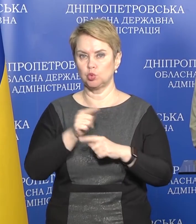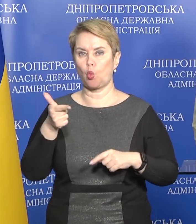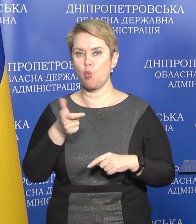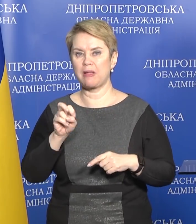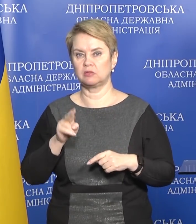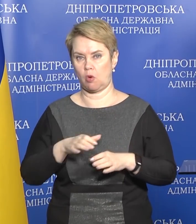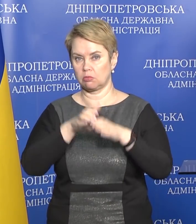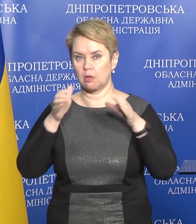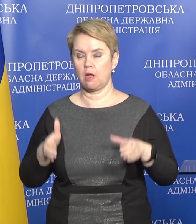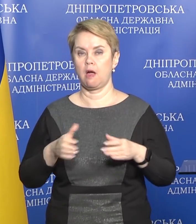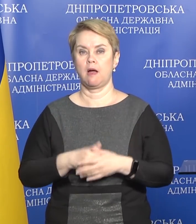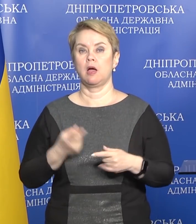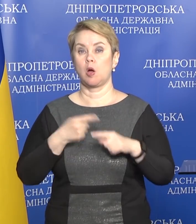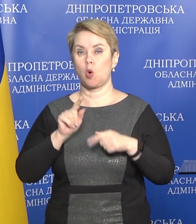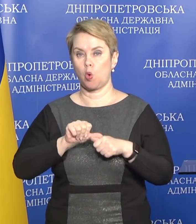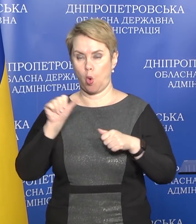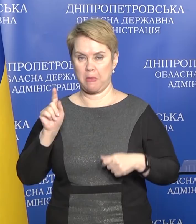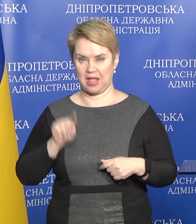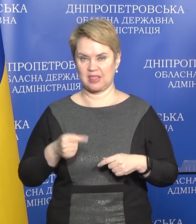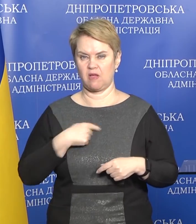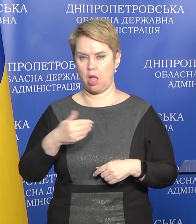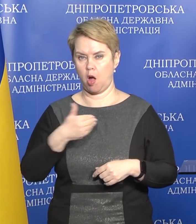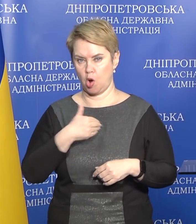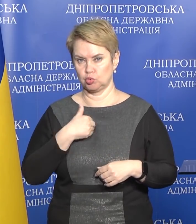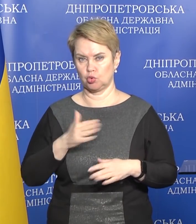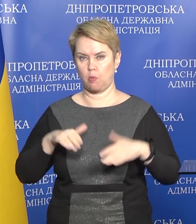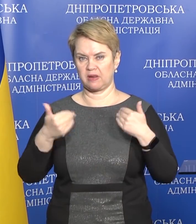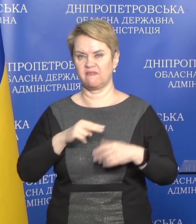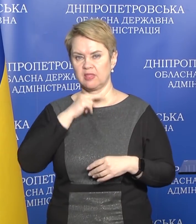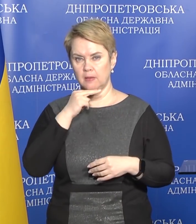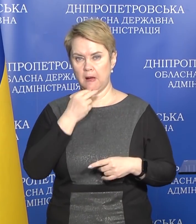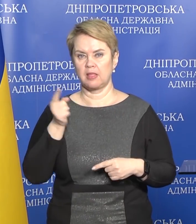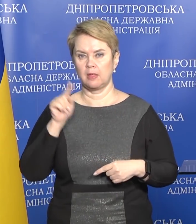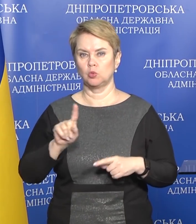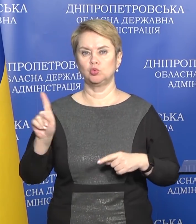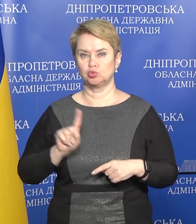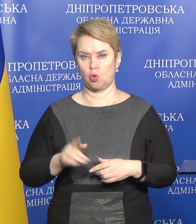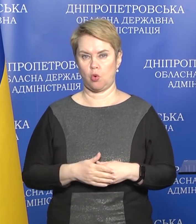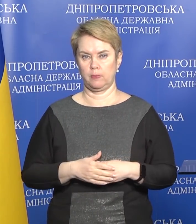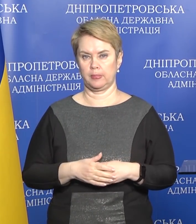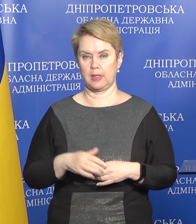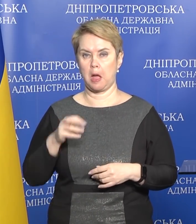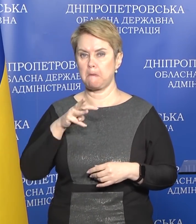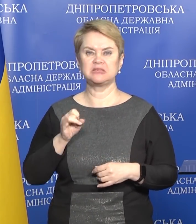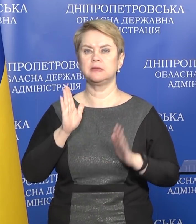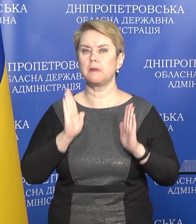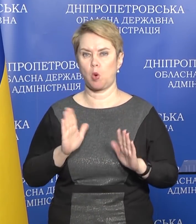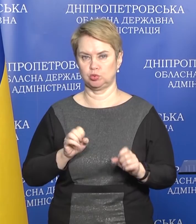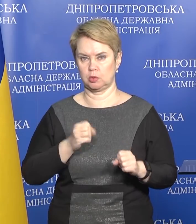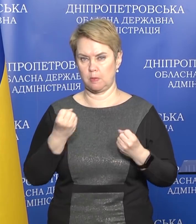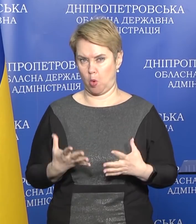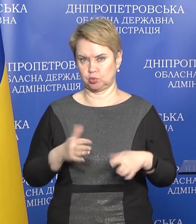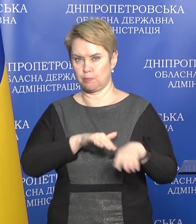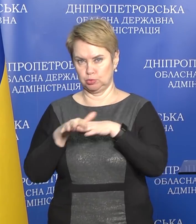гуманитарный хаб. Кроме этого, я хочу отдельно обратить внимание на то, что Максим не просто перечислил деньги